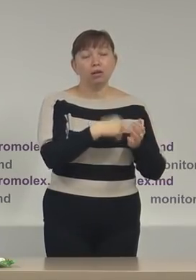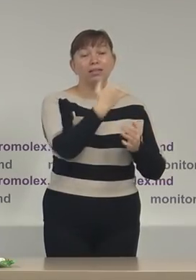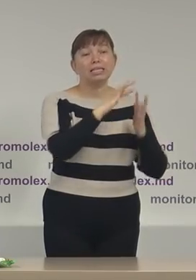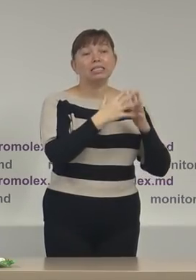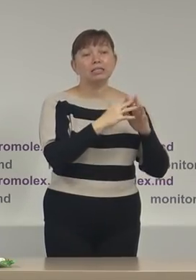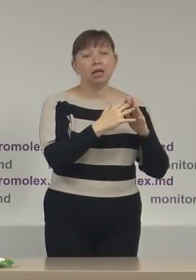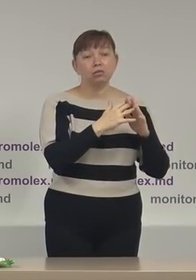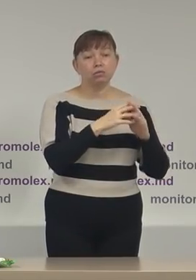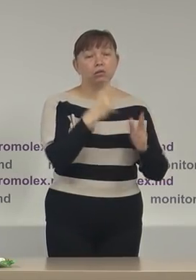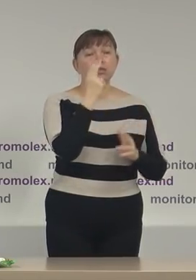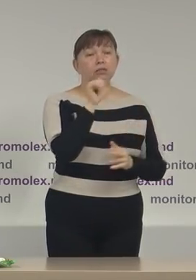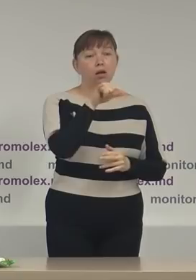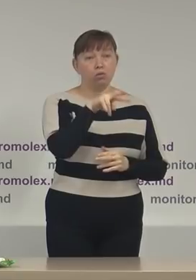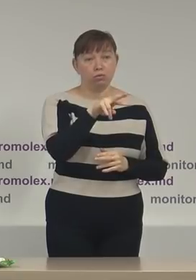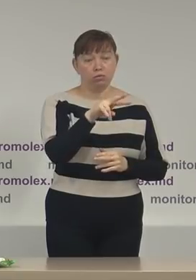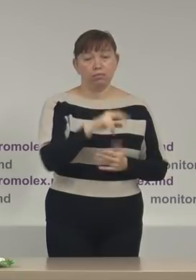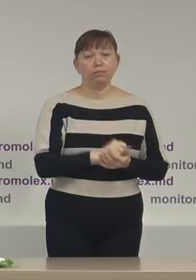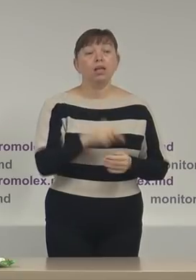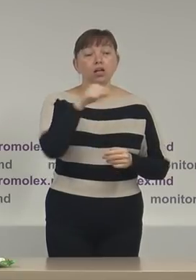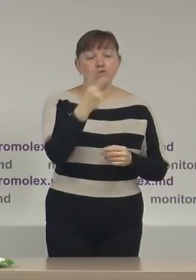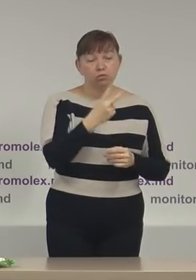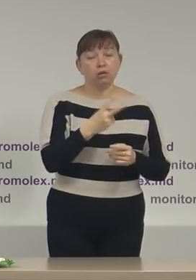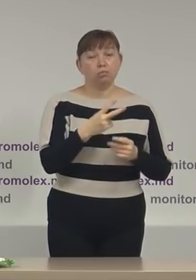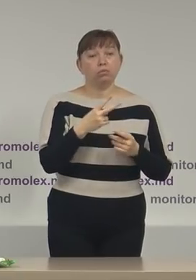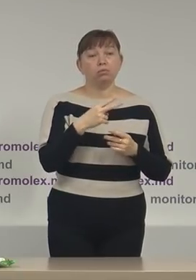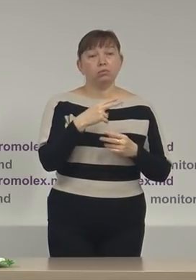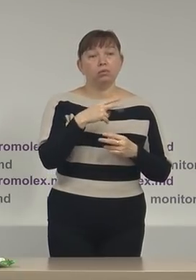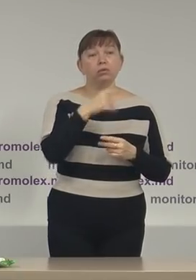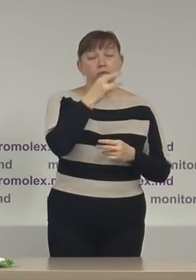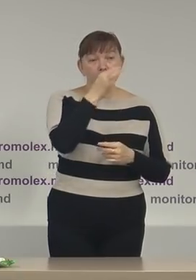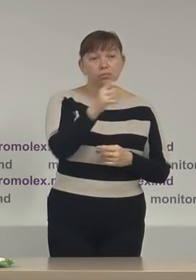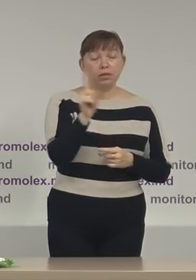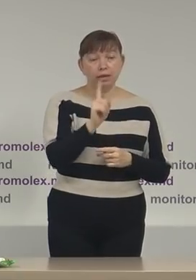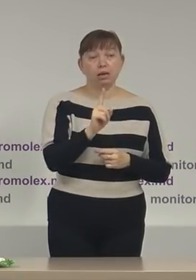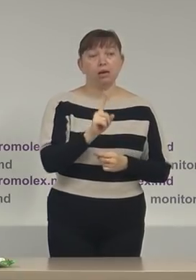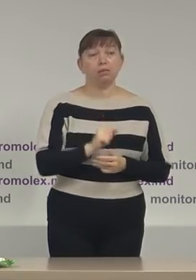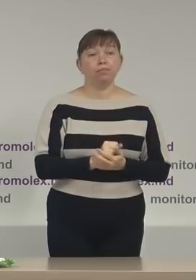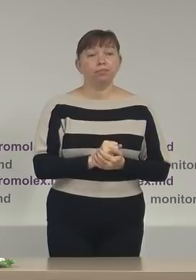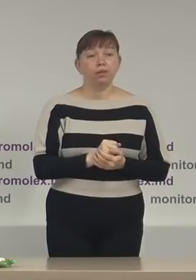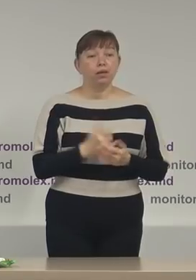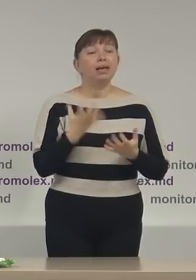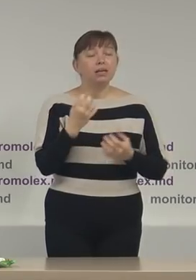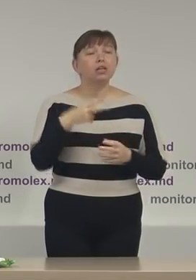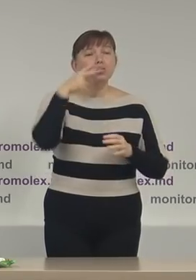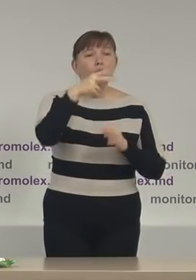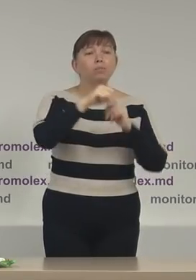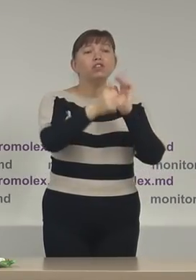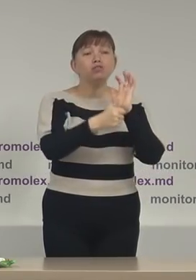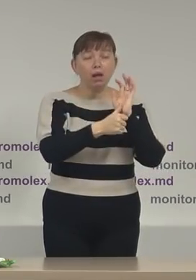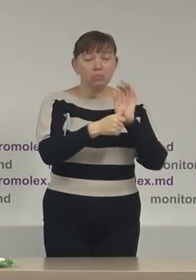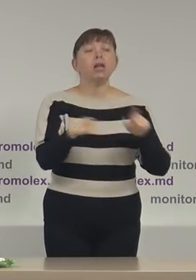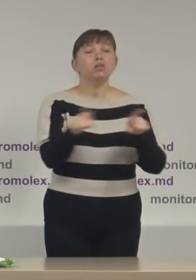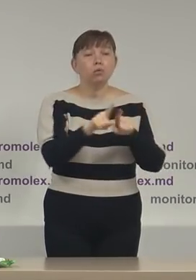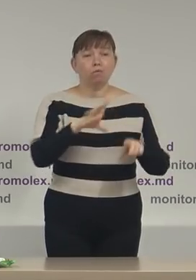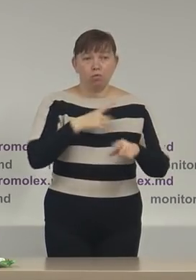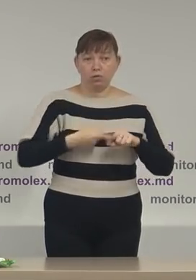satul Țauăl. Aici trebuie să atragem atenție la faptul că încă în 2016 am subluneat